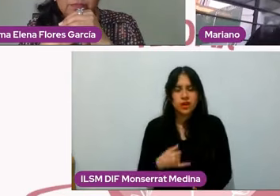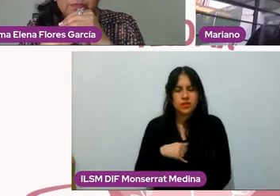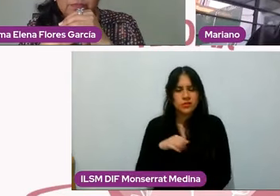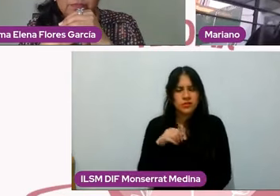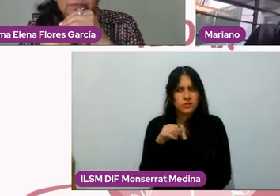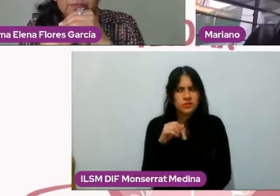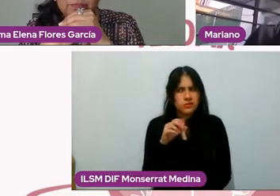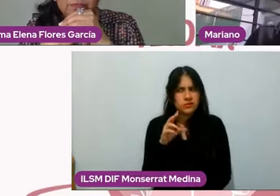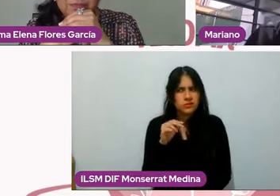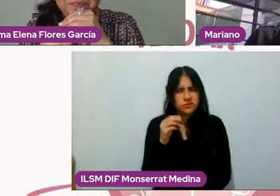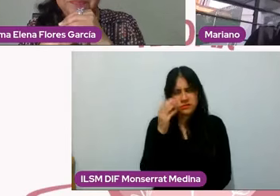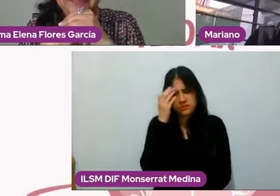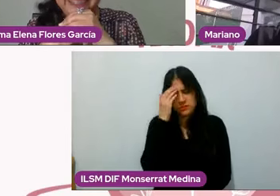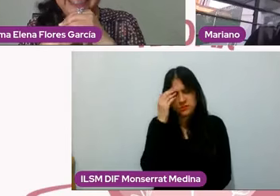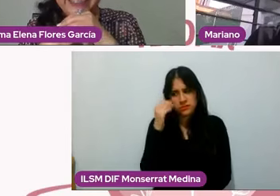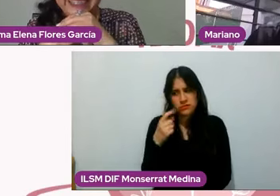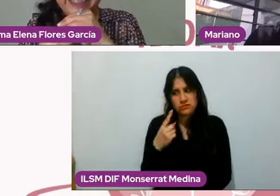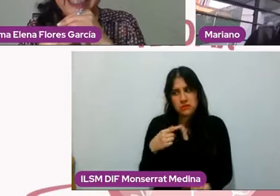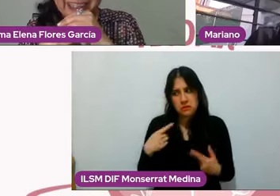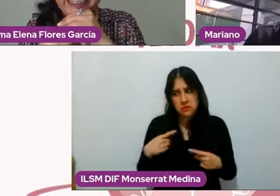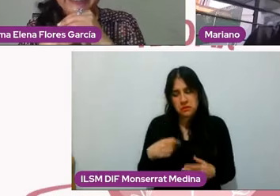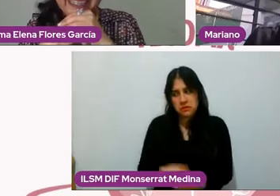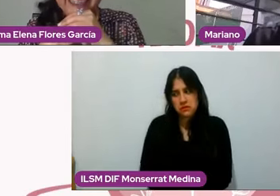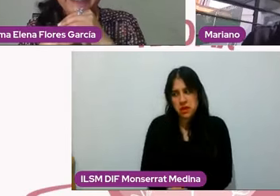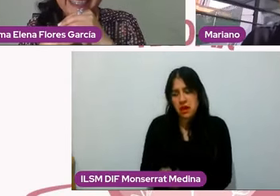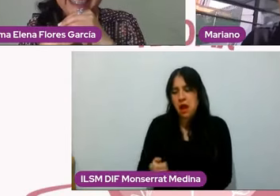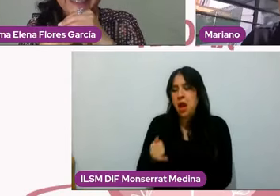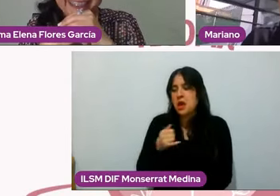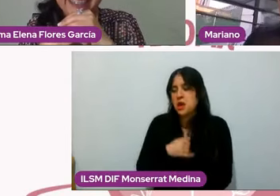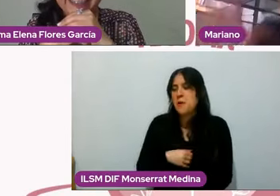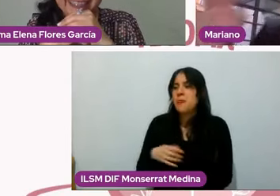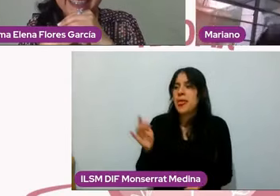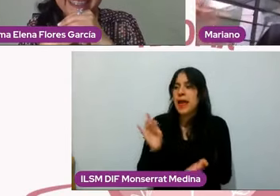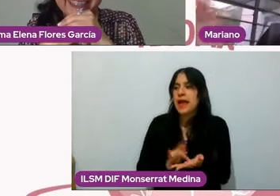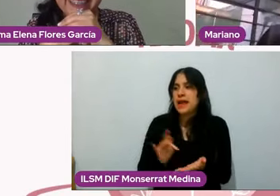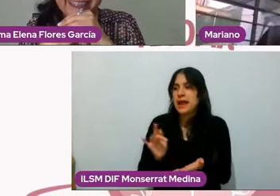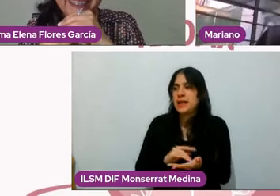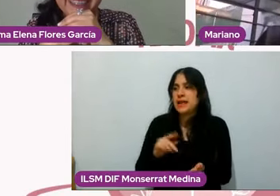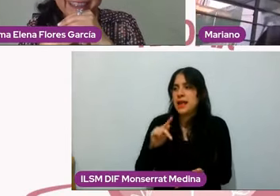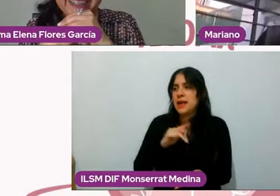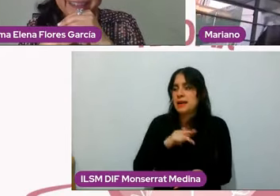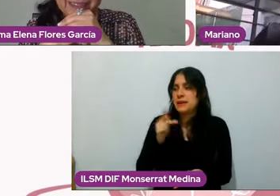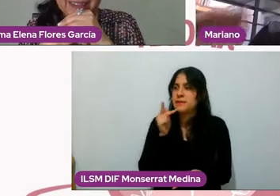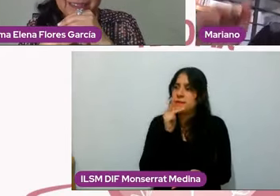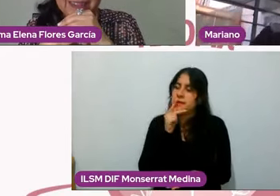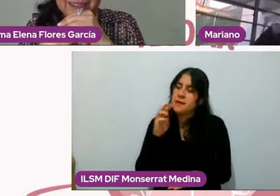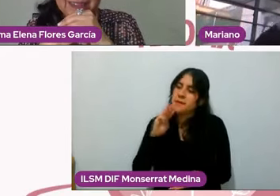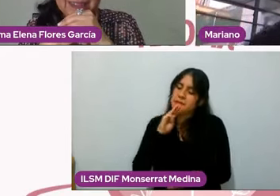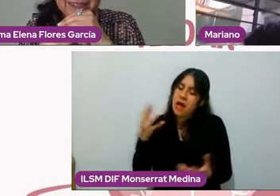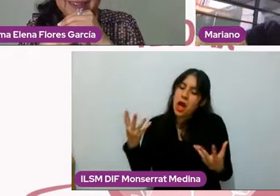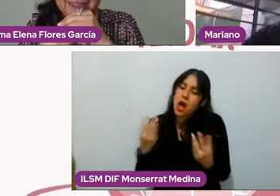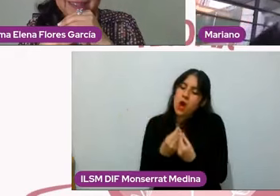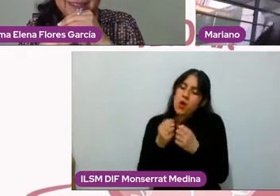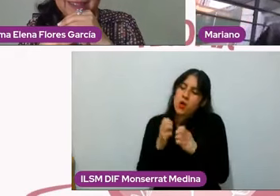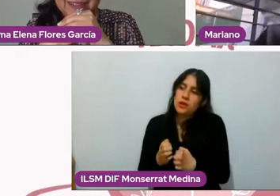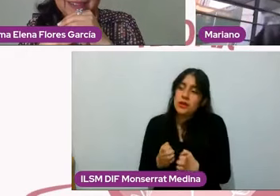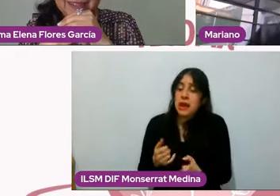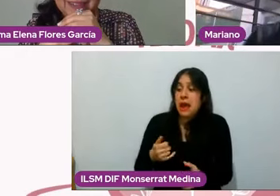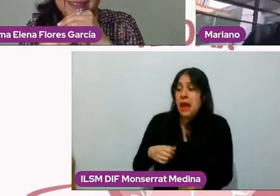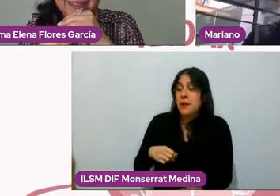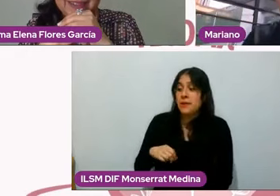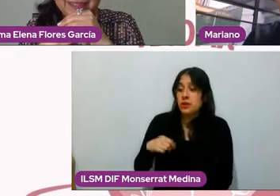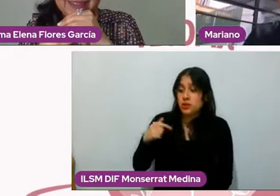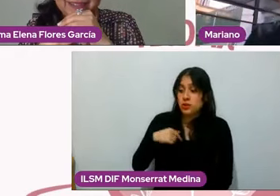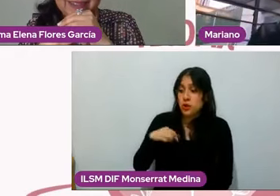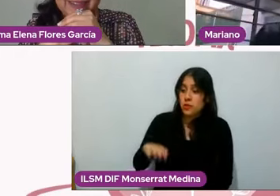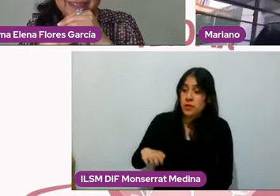le agradezco a mis papás por haberse mantenido juntos hasta que ya crecí y tengo una lista que se las